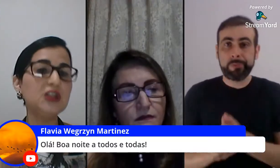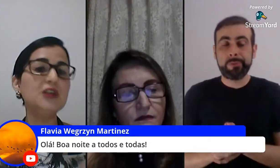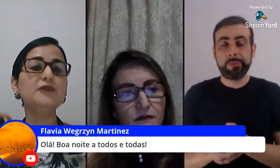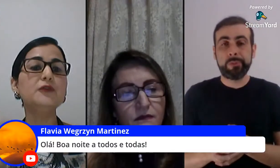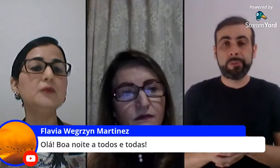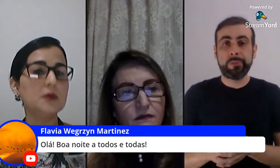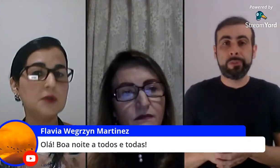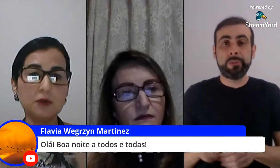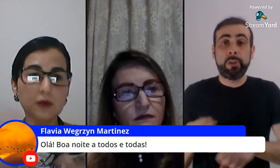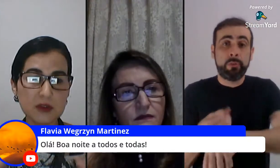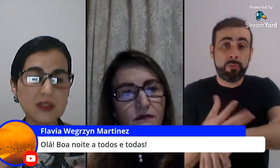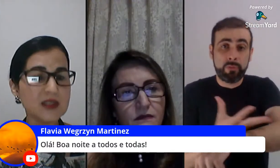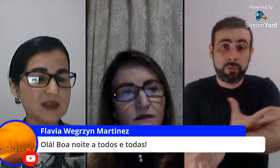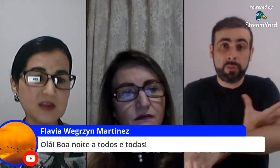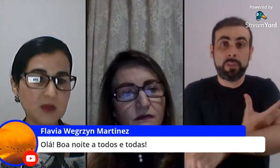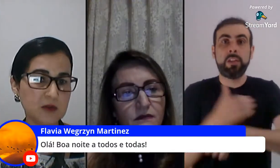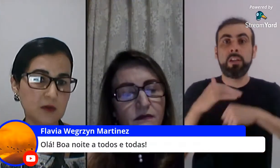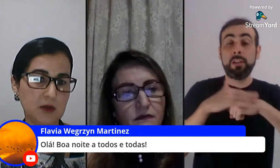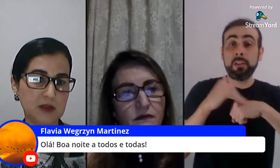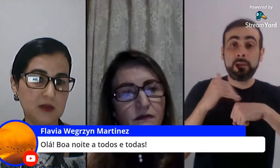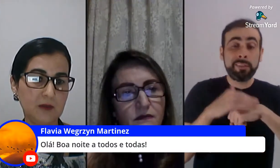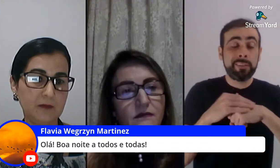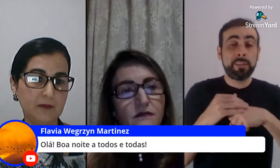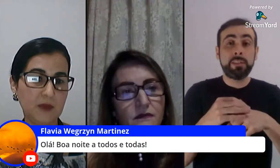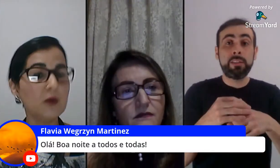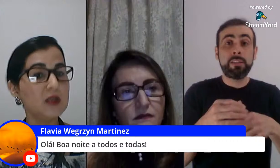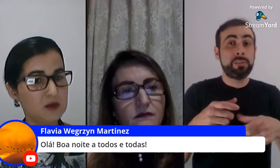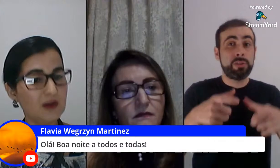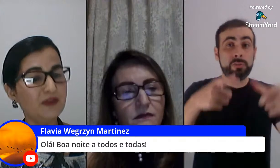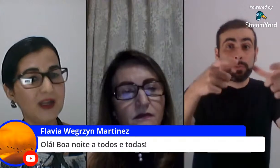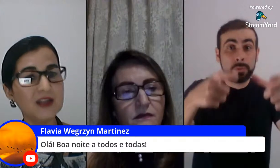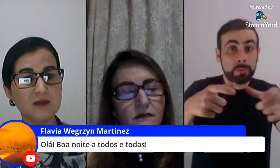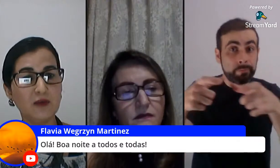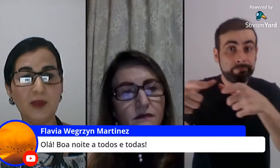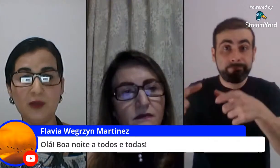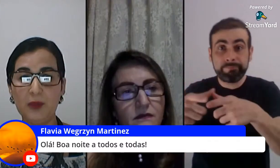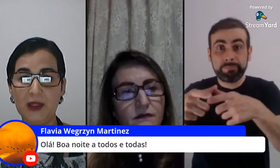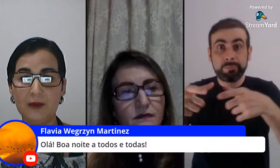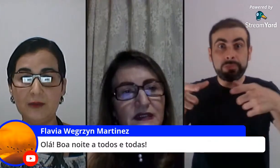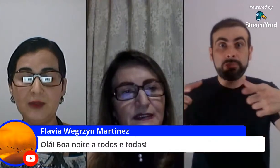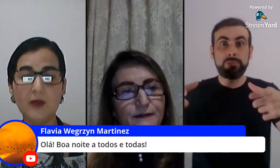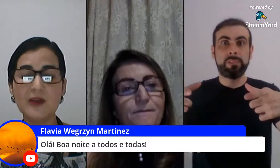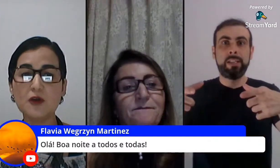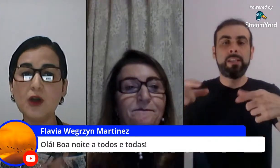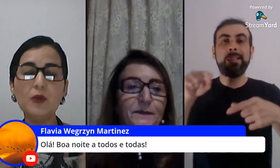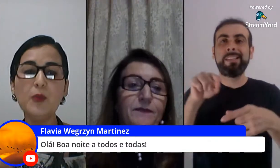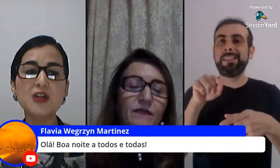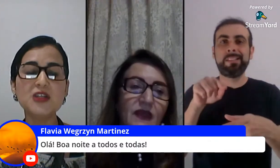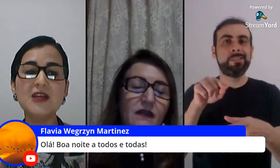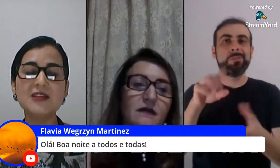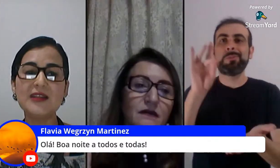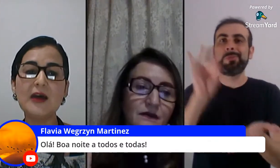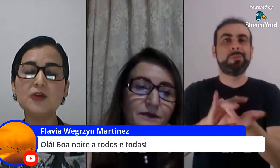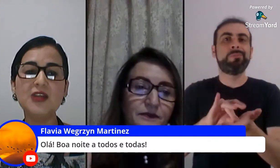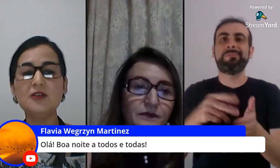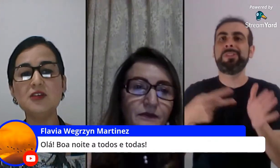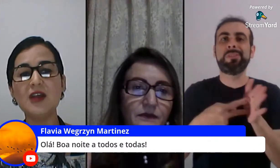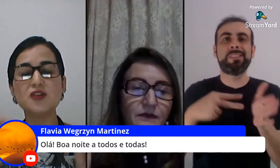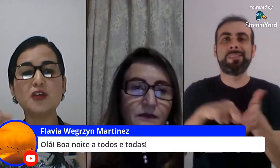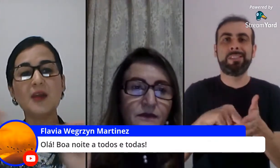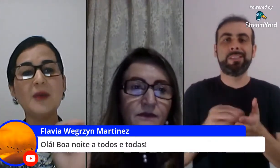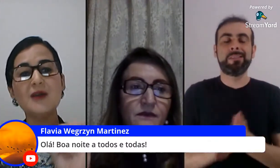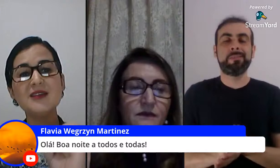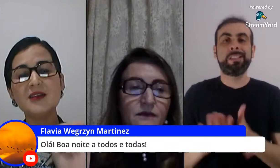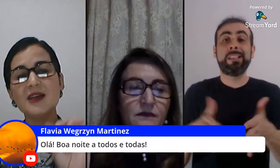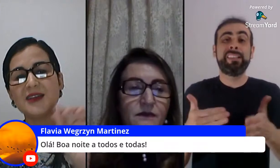afetivo todas essas dimensões então isso é falar de desenvolvimento pleno então a escola não pode se dar o direito